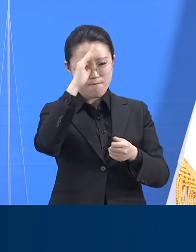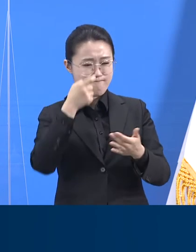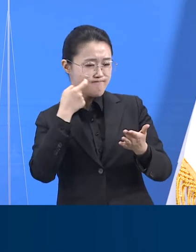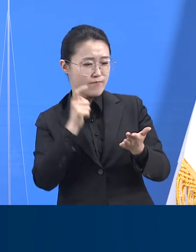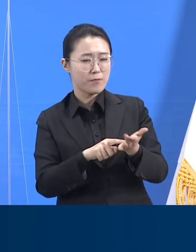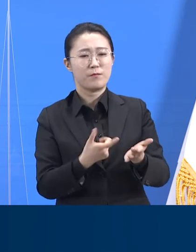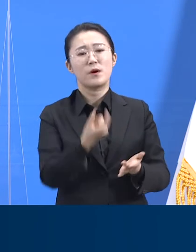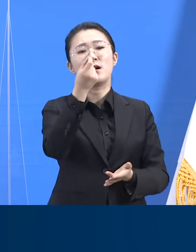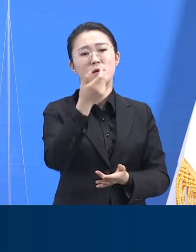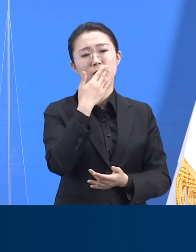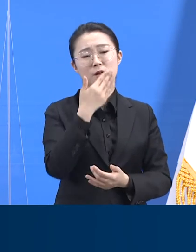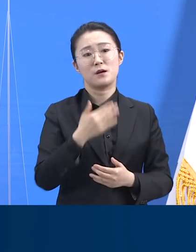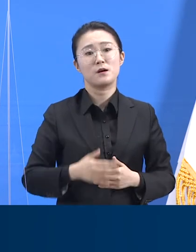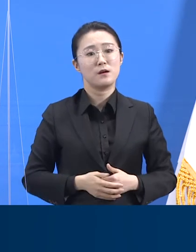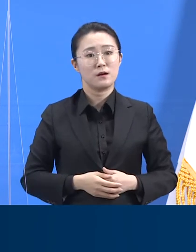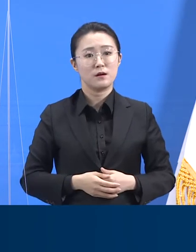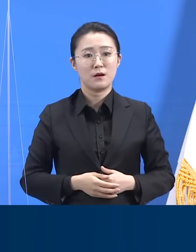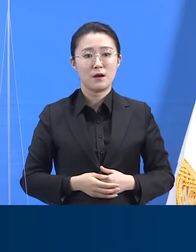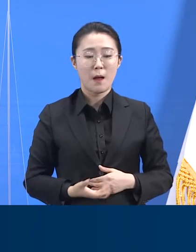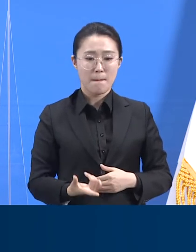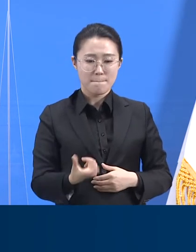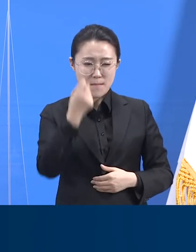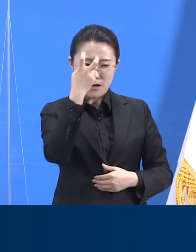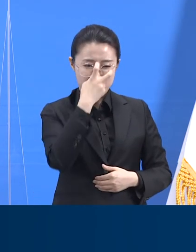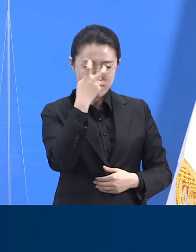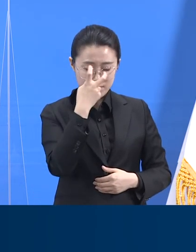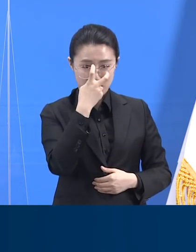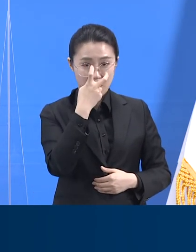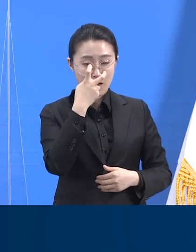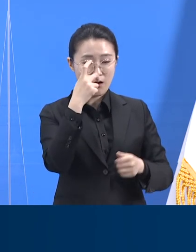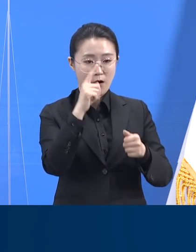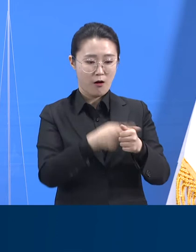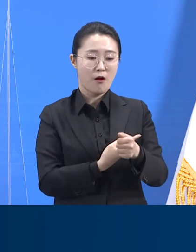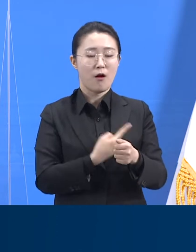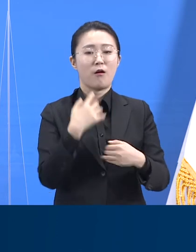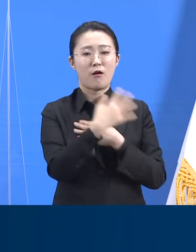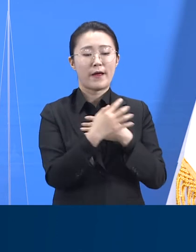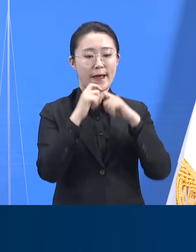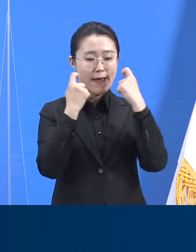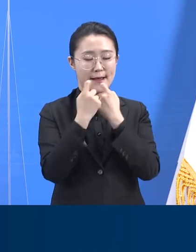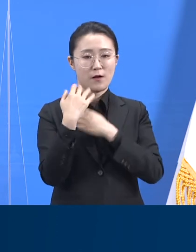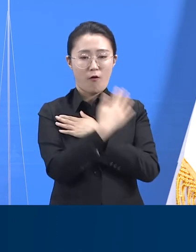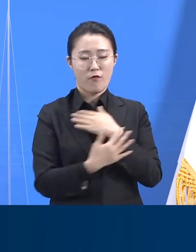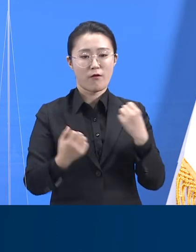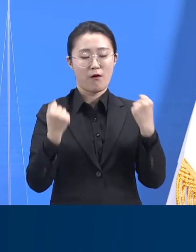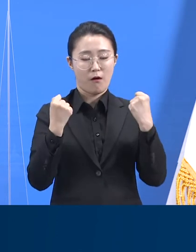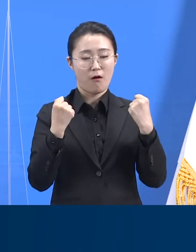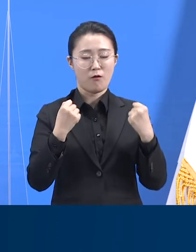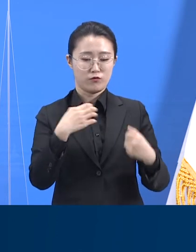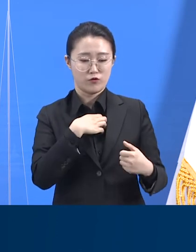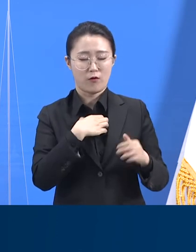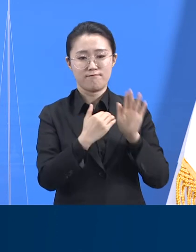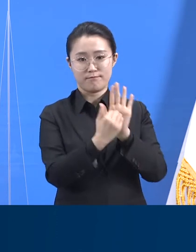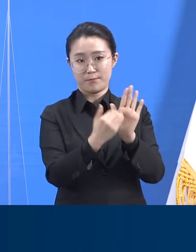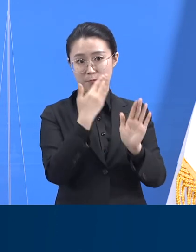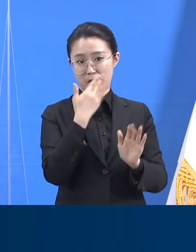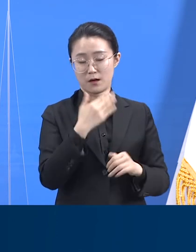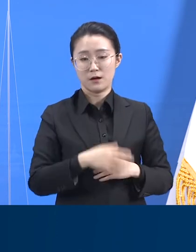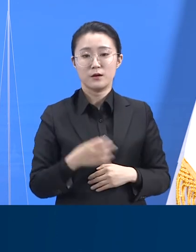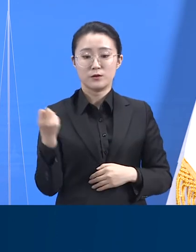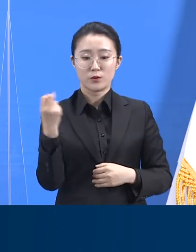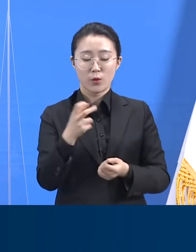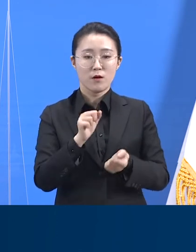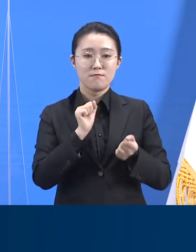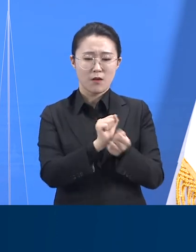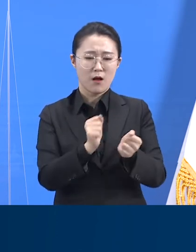조기 진단을 통해 개인의 건강 위협도 최소화할 수 있고 유행 확산을 통제하는 방역 효과도